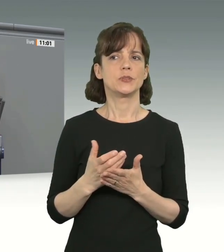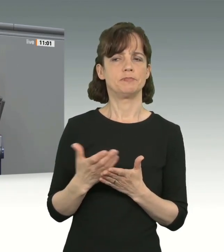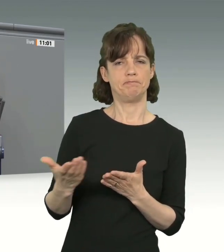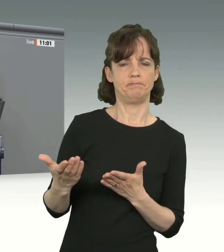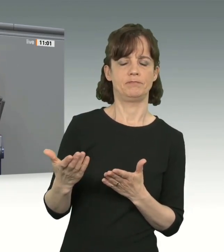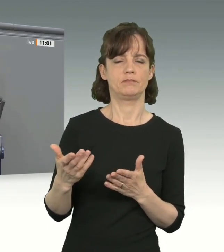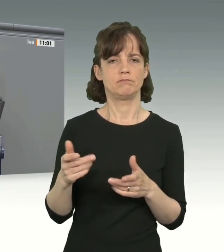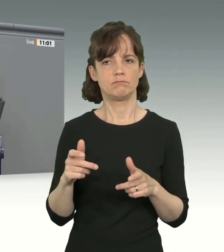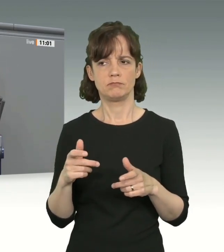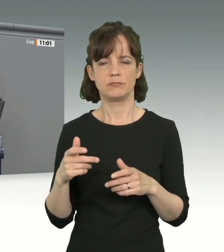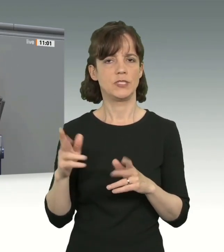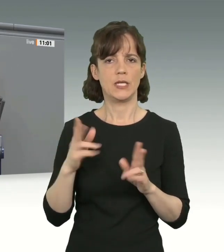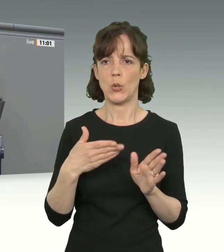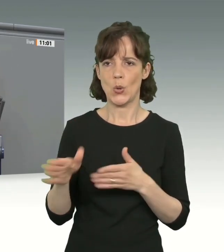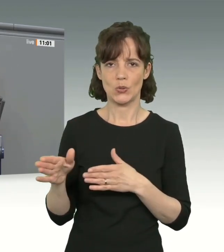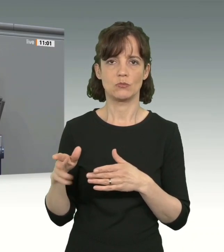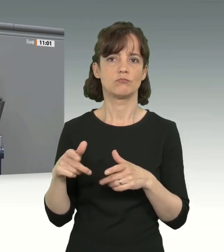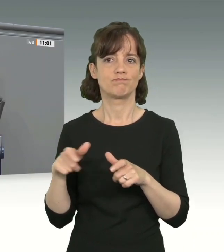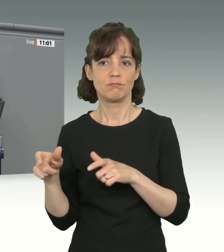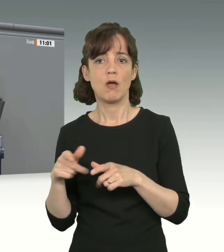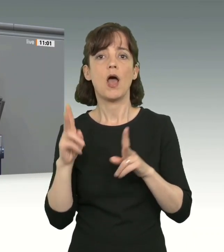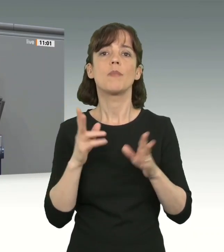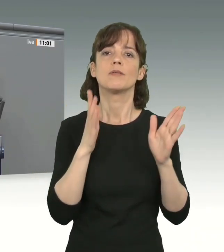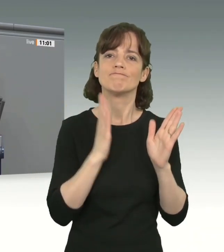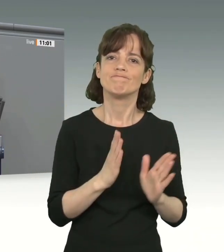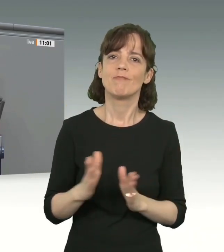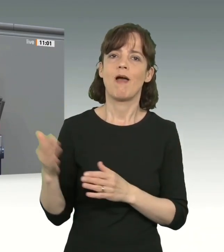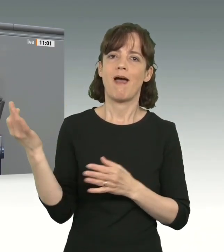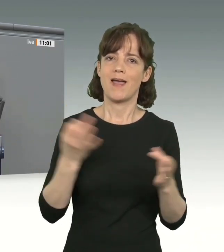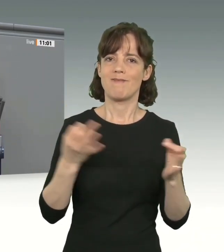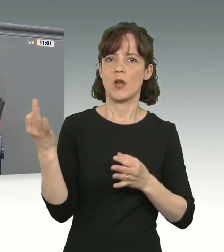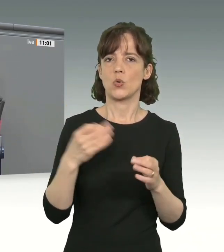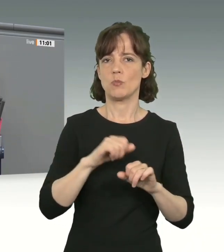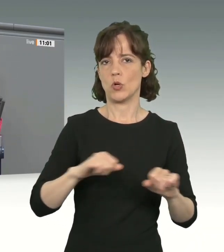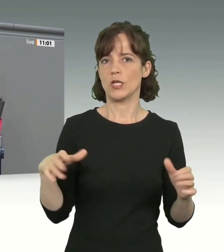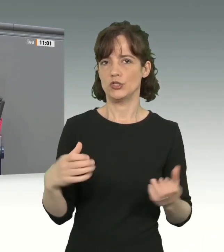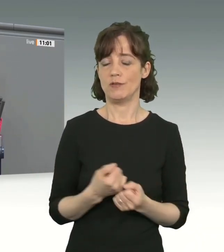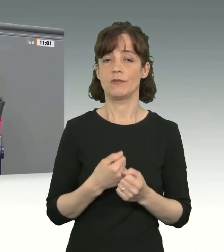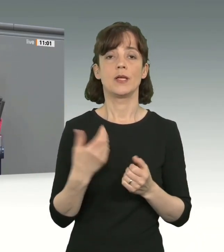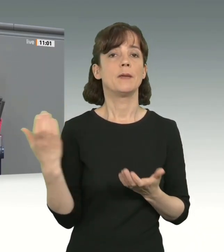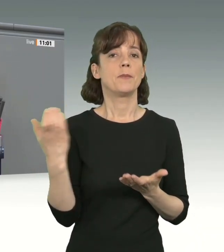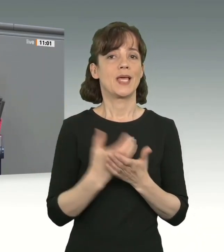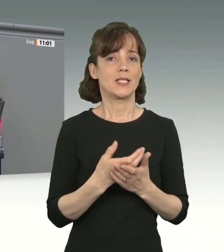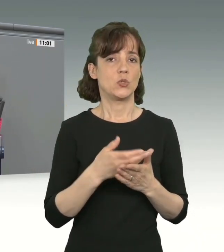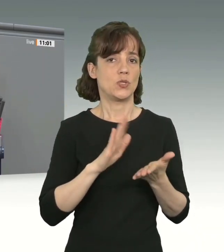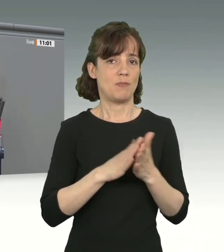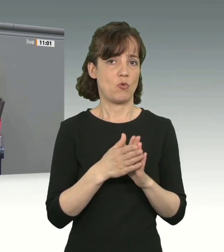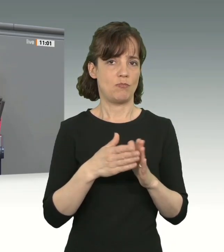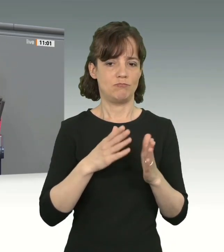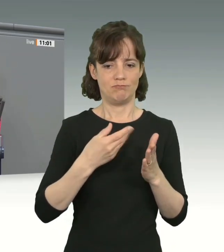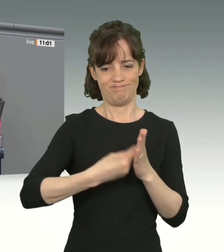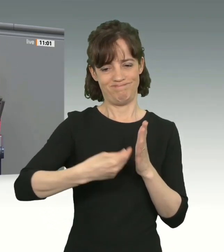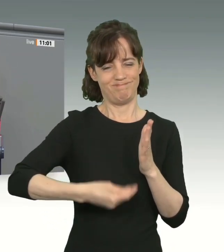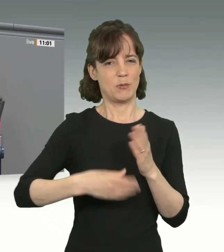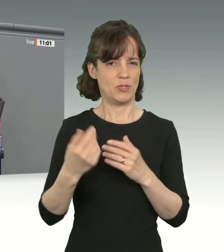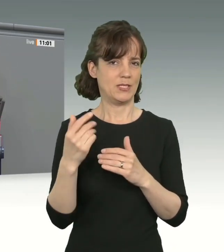gleichzeitig legale Einwanderungsmöglichkeiten schaffen. Wir schließen Migrationsabkommen mit Herkunftsländern, damit Menschen